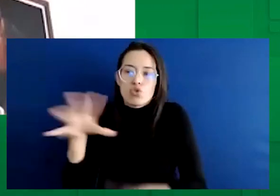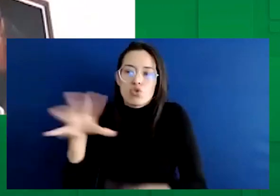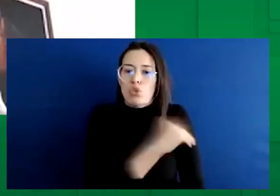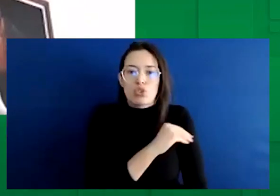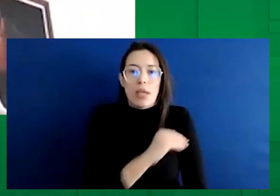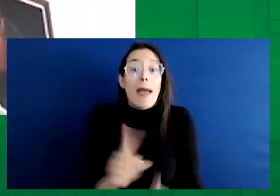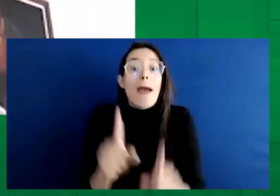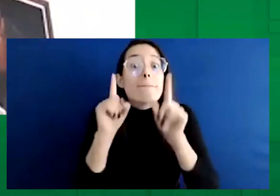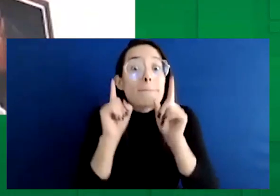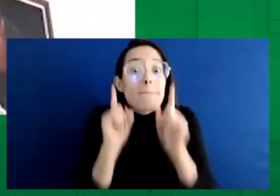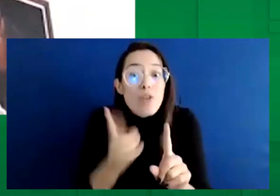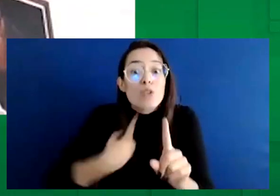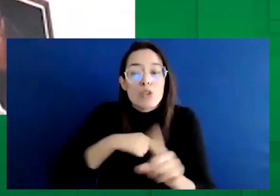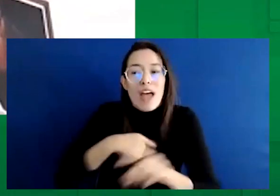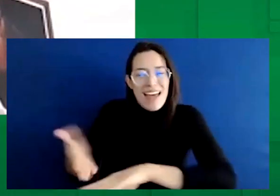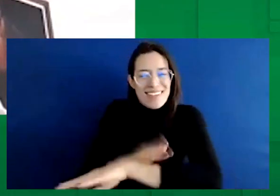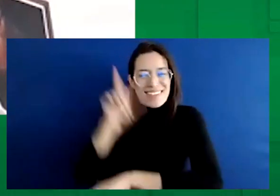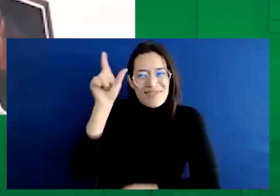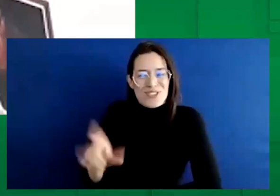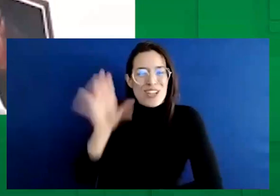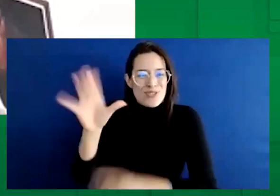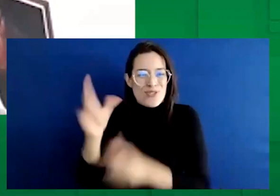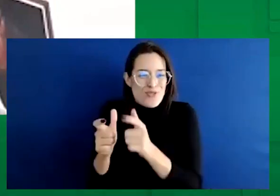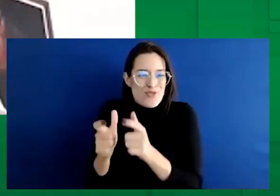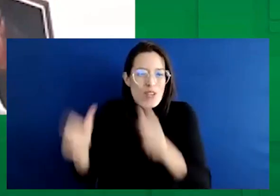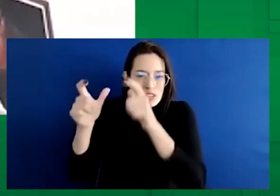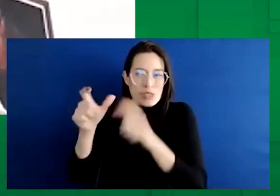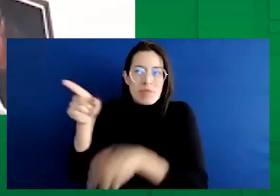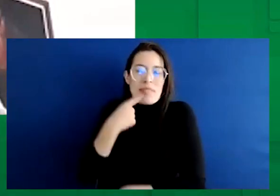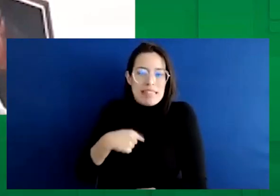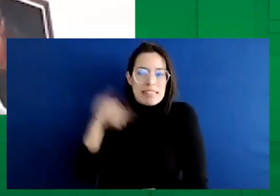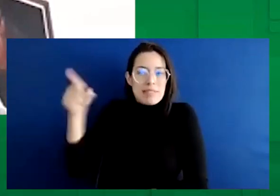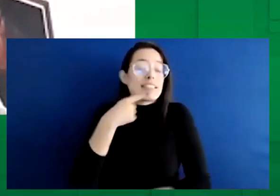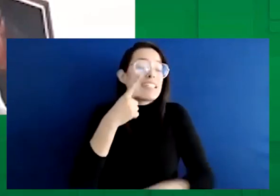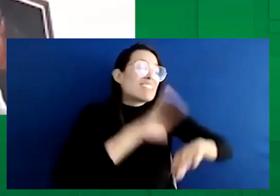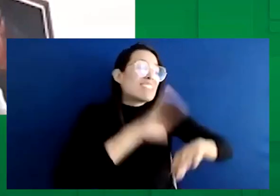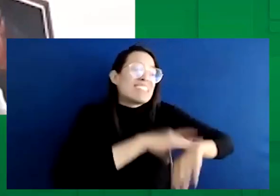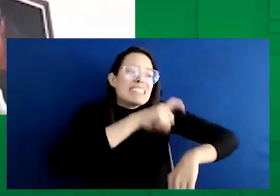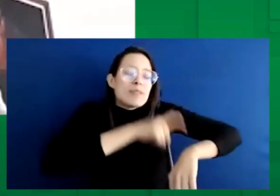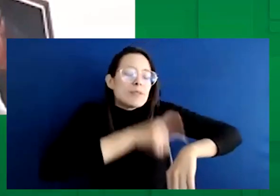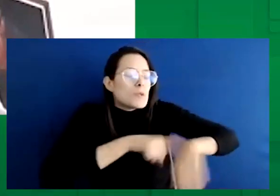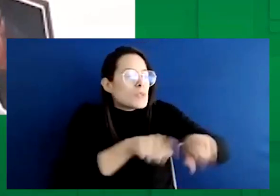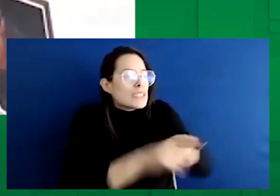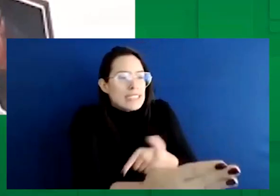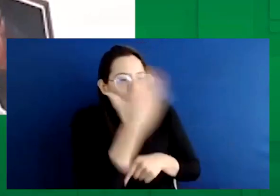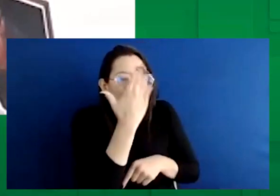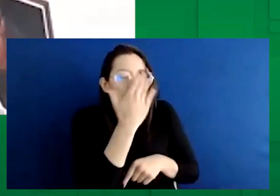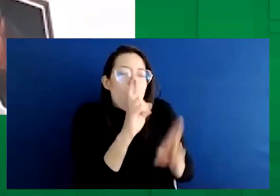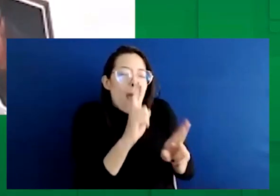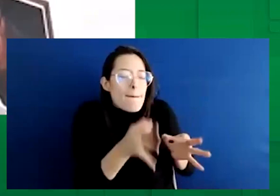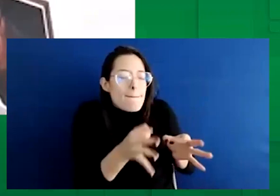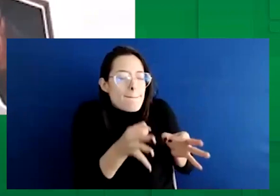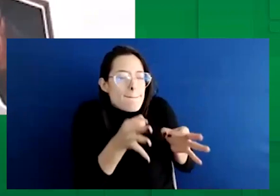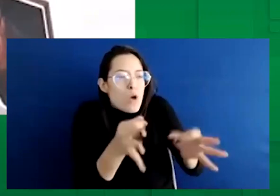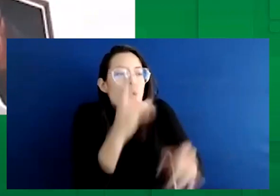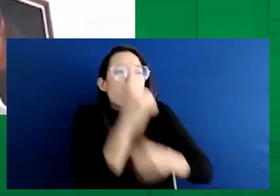porque algún congresista nos decía en el último debate que el tiempo era muy corto, que debíamos de alargarlo al